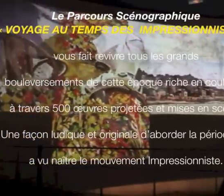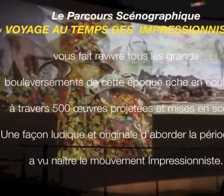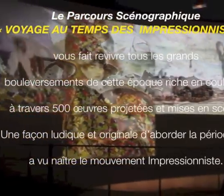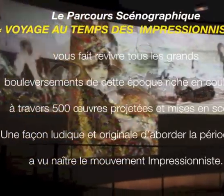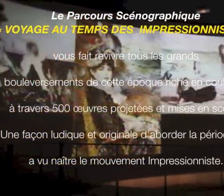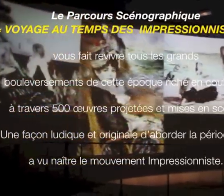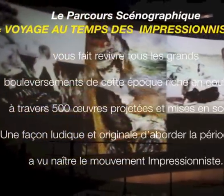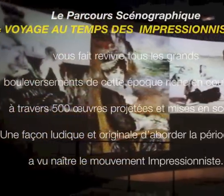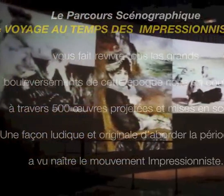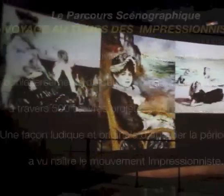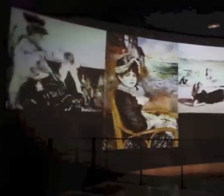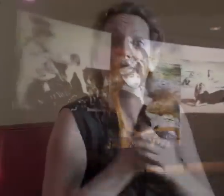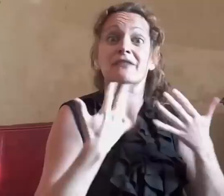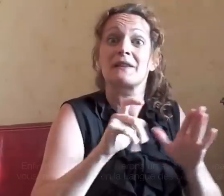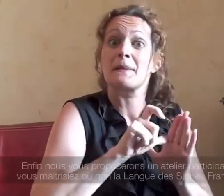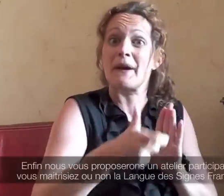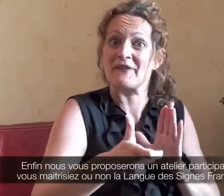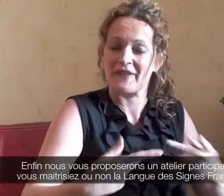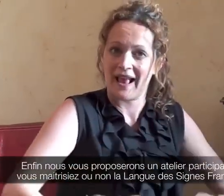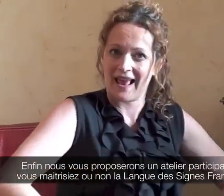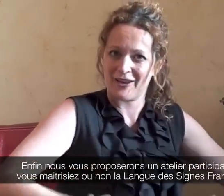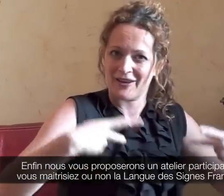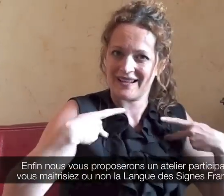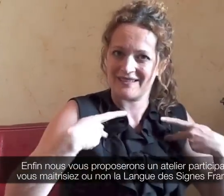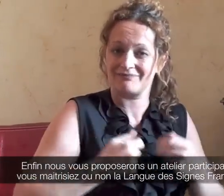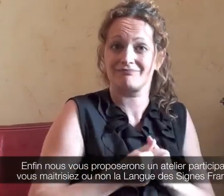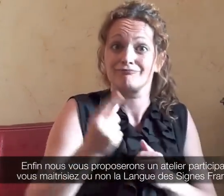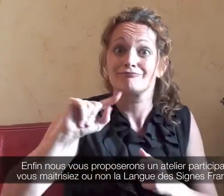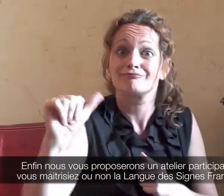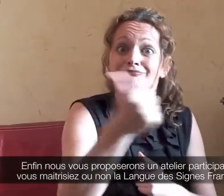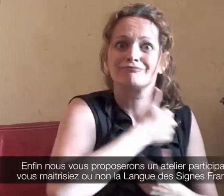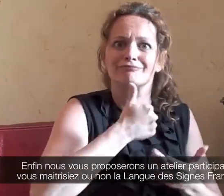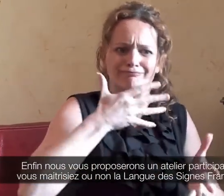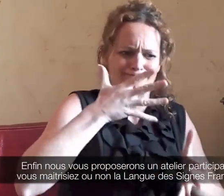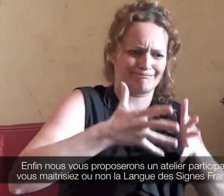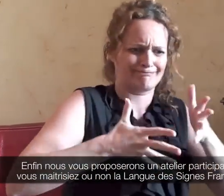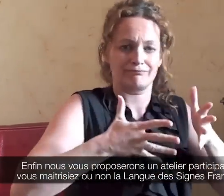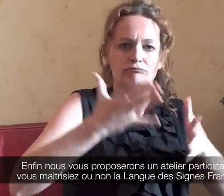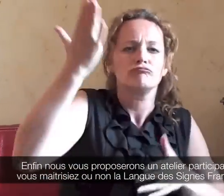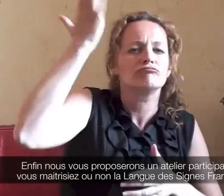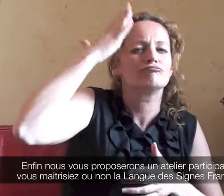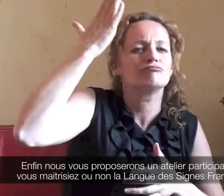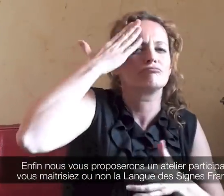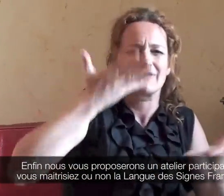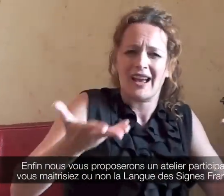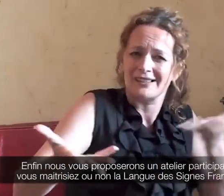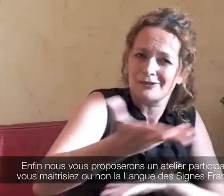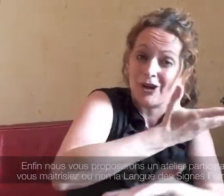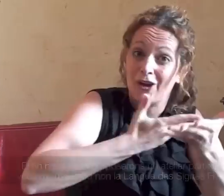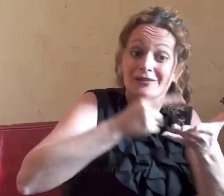impressionniste. Enfin, nous vous proposerons un atelier participatif que vous maîtrisiez ou non la